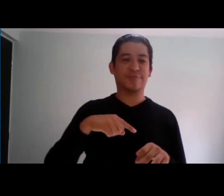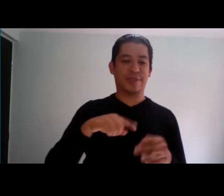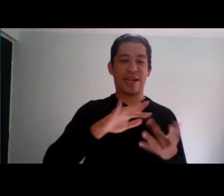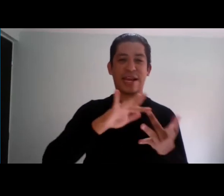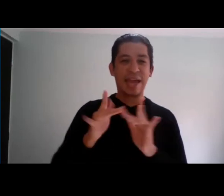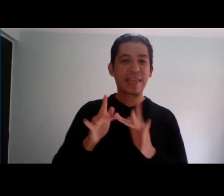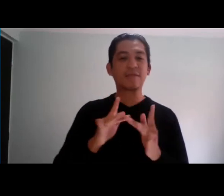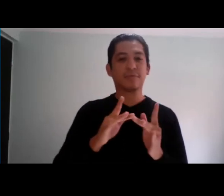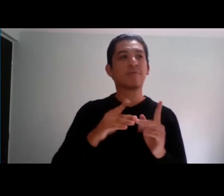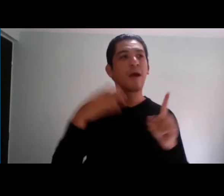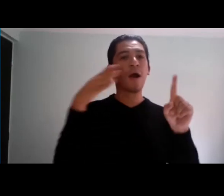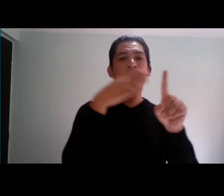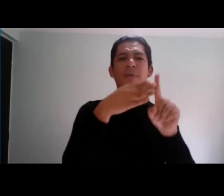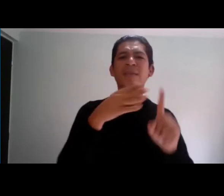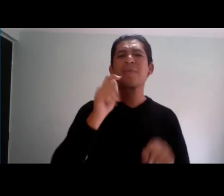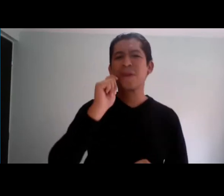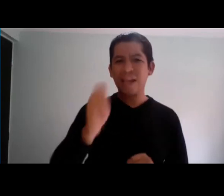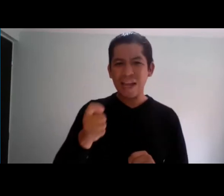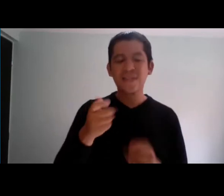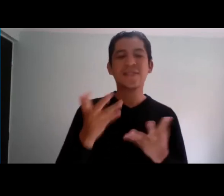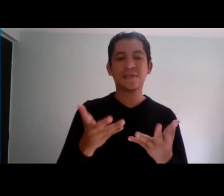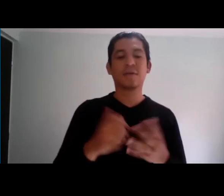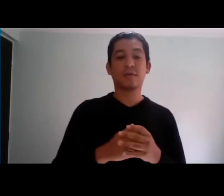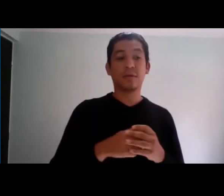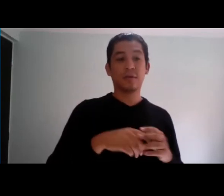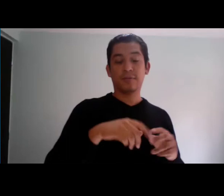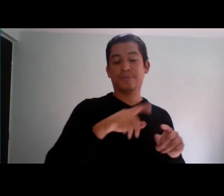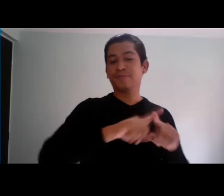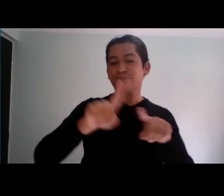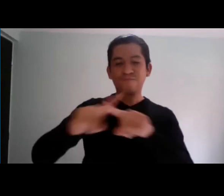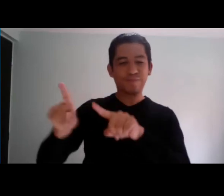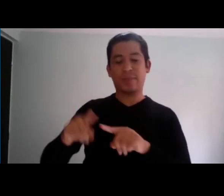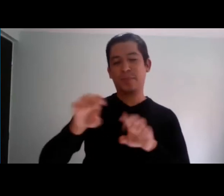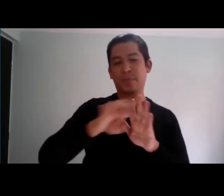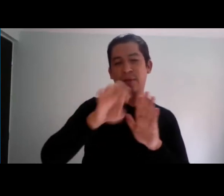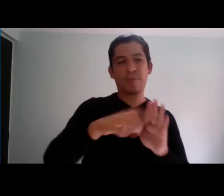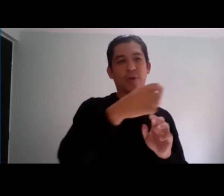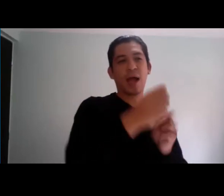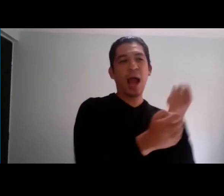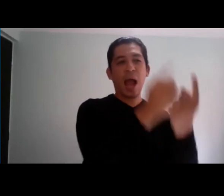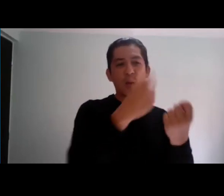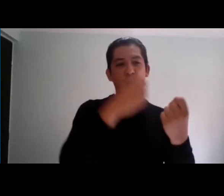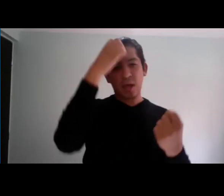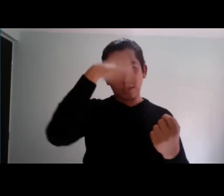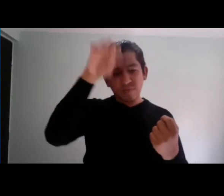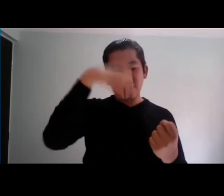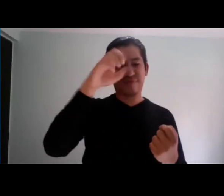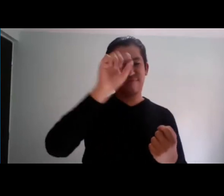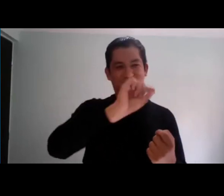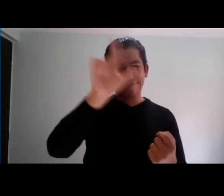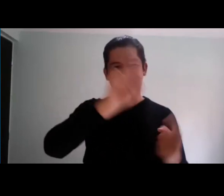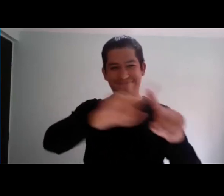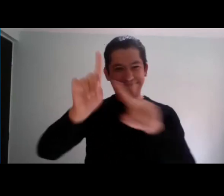intérpretes sordos, sino de, de intérpretes oyentes, sino también de intérpretes sordos, que trabajemos de manera colaborativa, de manera